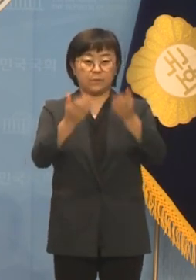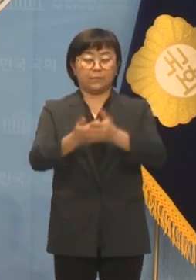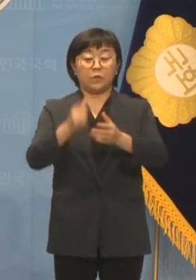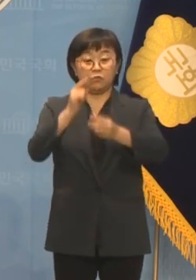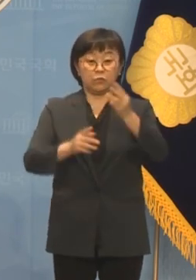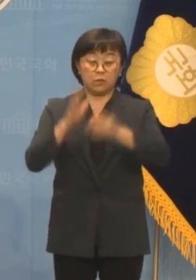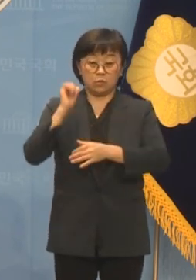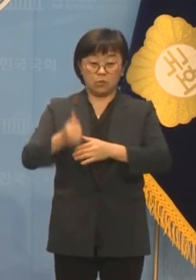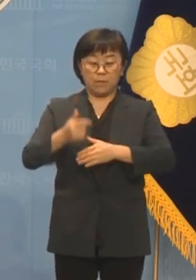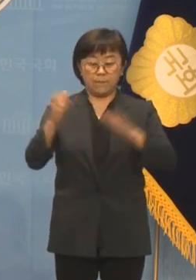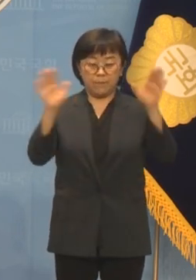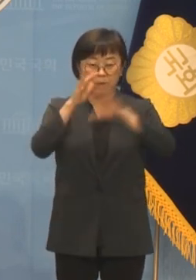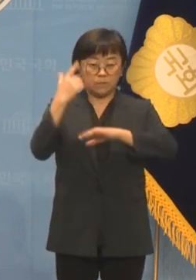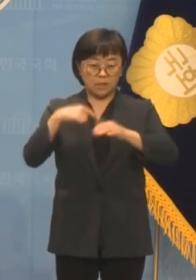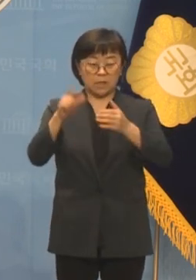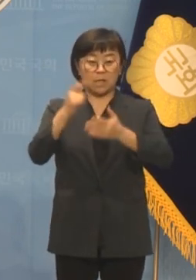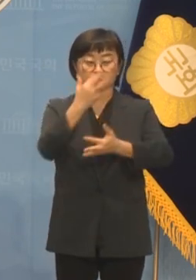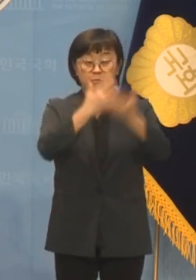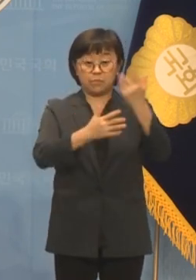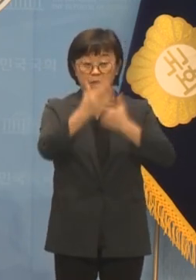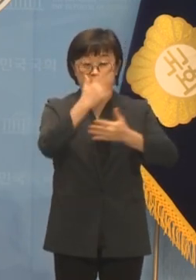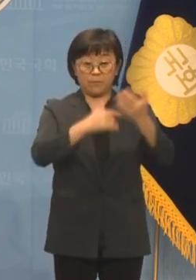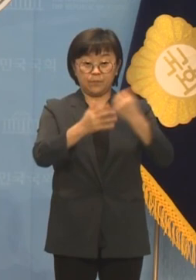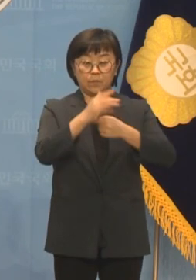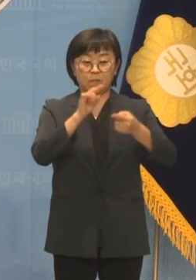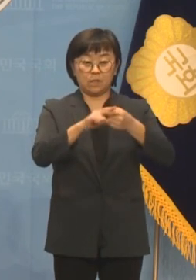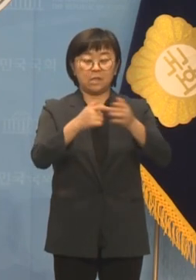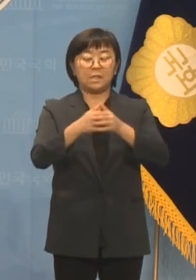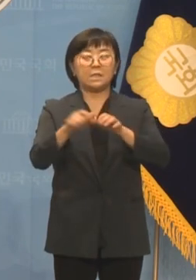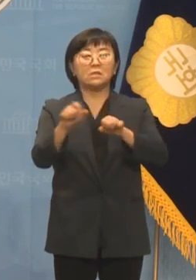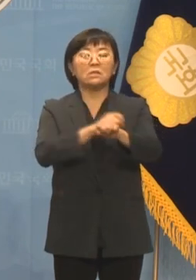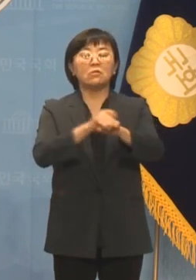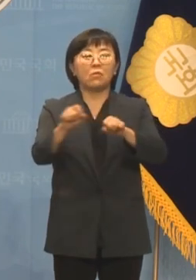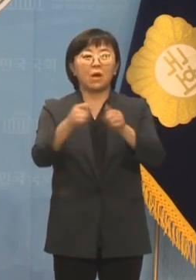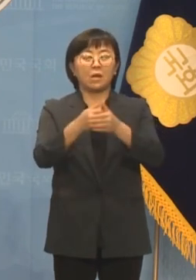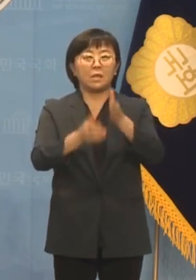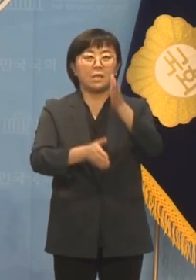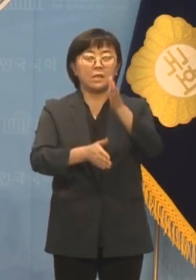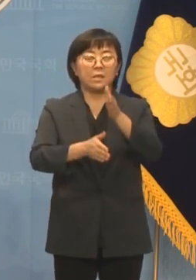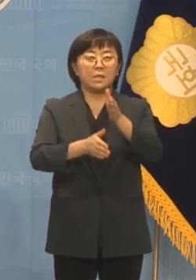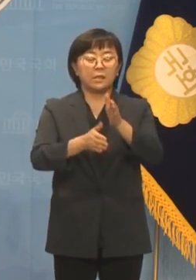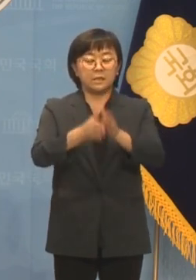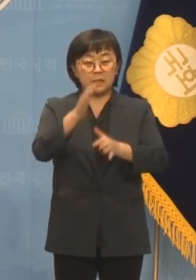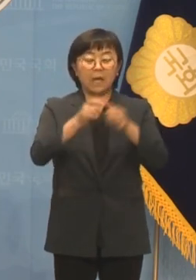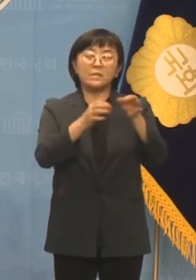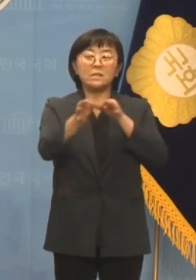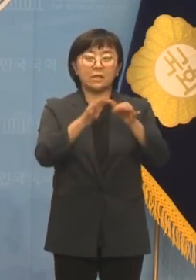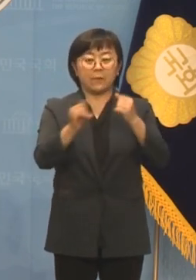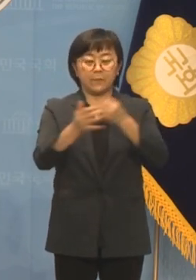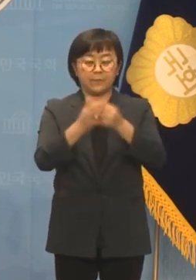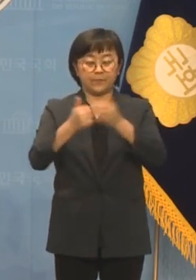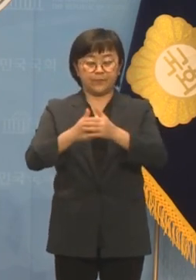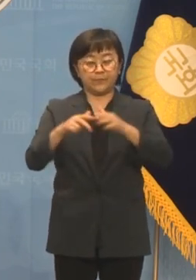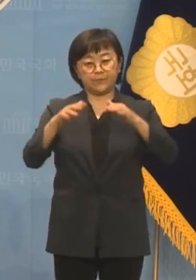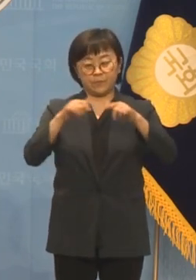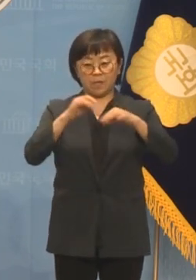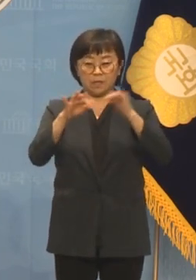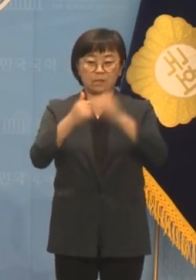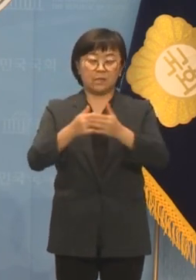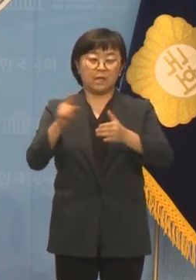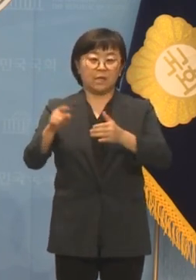대통령은 하룻밤 사이에 잿더미로 바뀐 서천 특화시장과 삶의 터전을 잃은 상인들의 가슴에 다시 한번